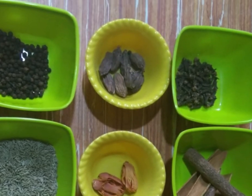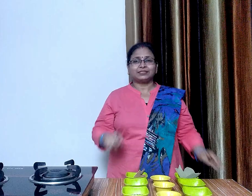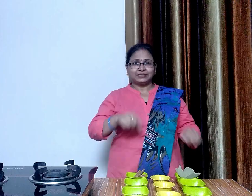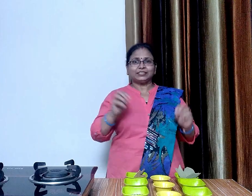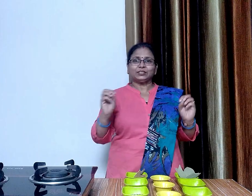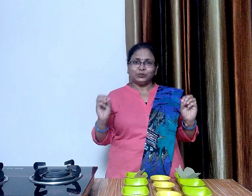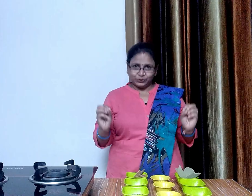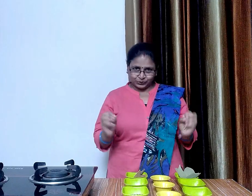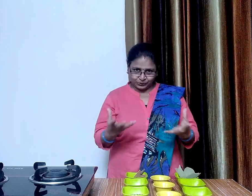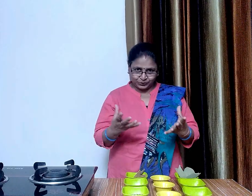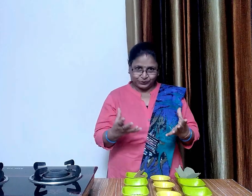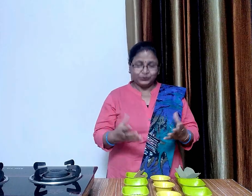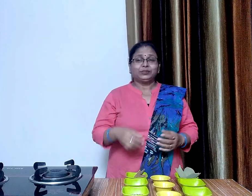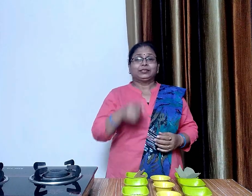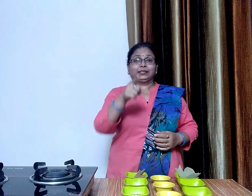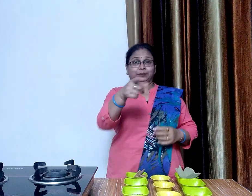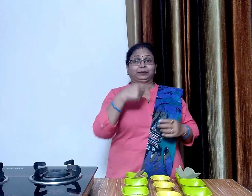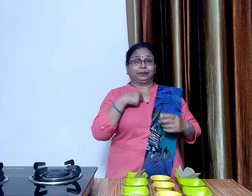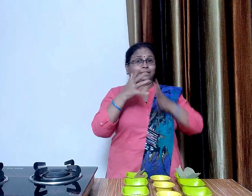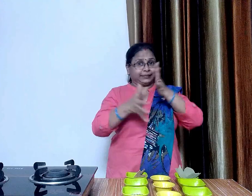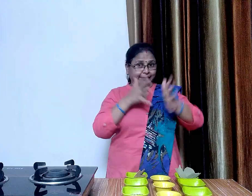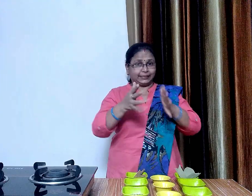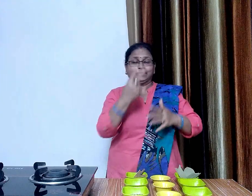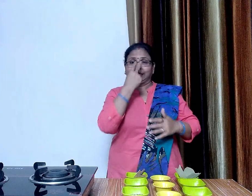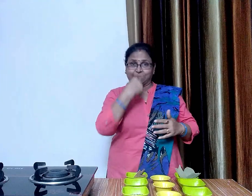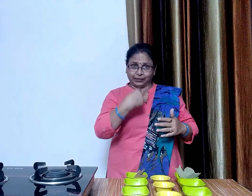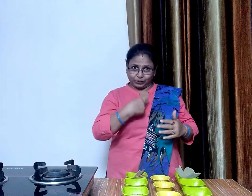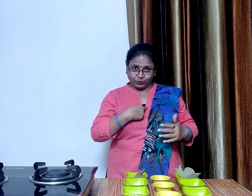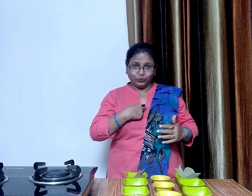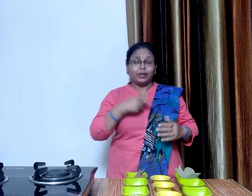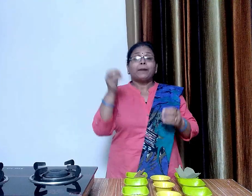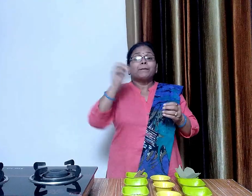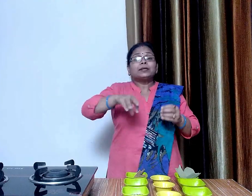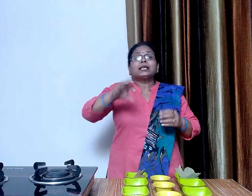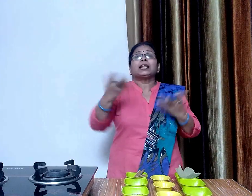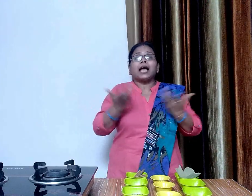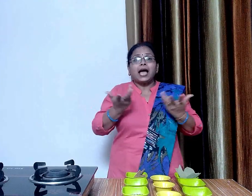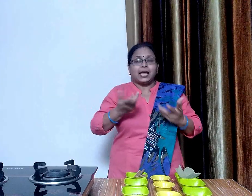आईए बनाना शुरू करते हैं गरम मसाला बनाने के लिए इंग्रेडियंट्स टेक लेते हैं